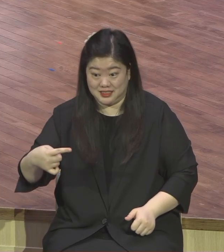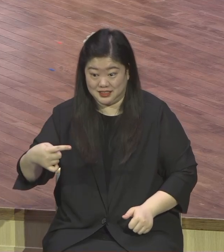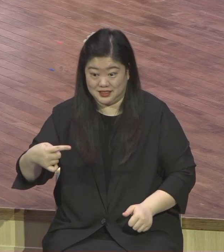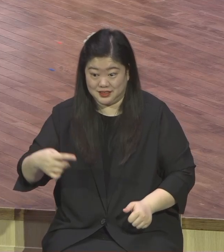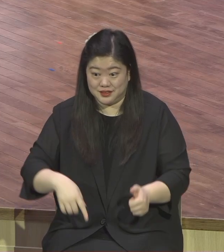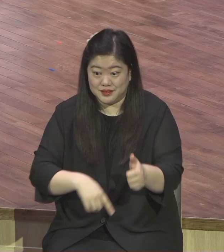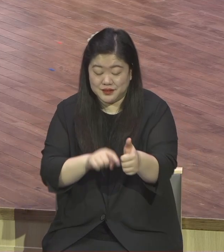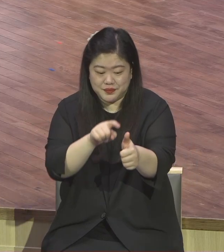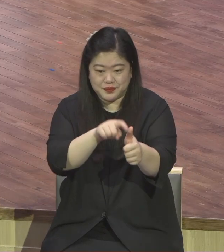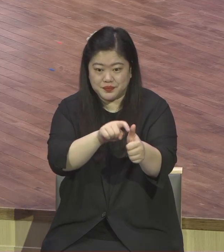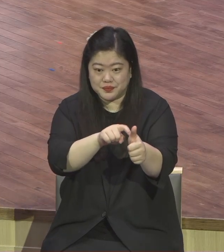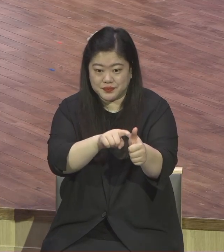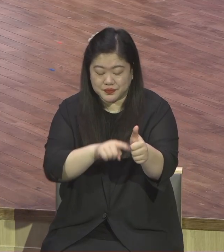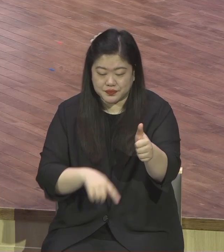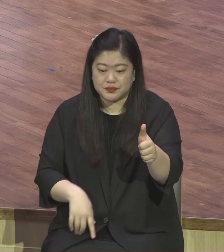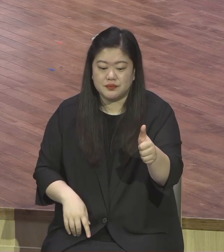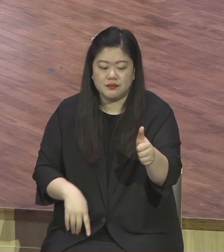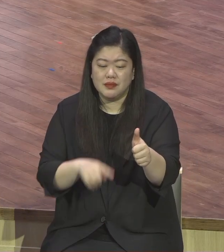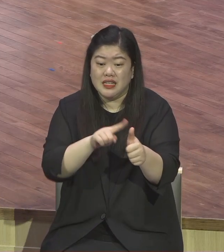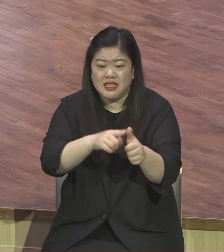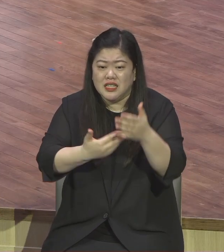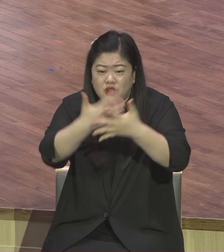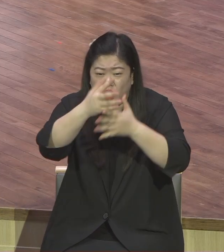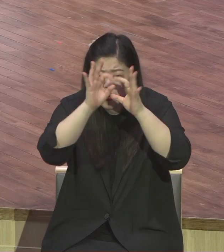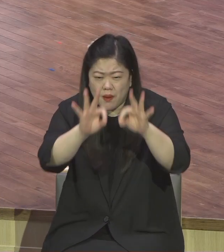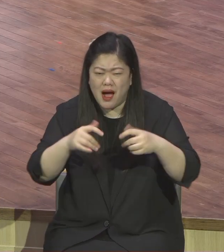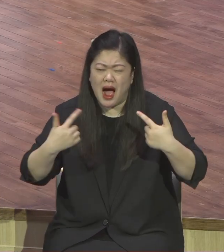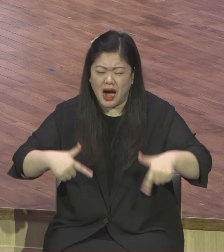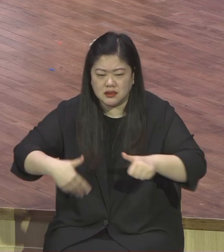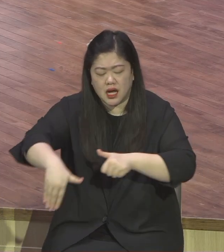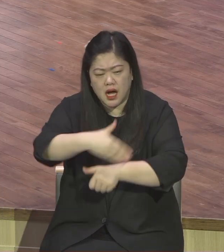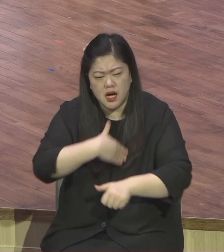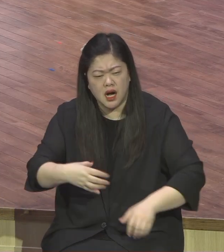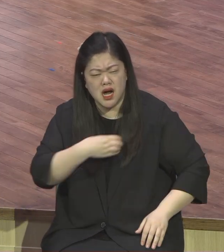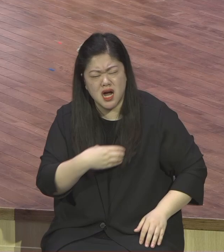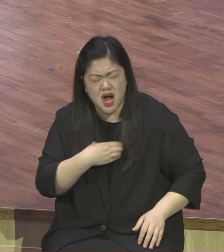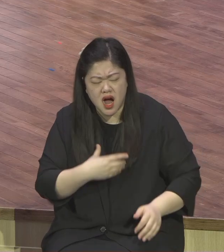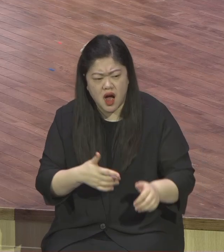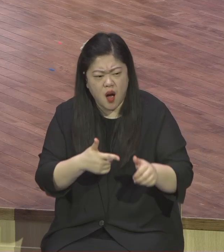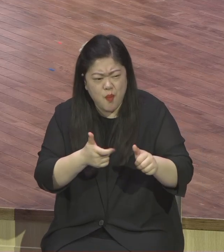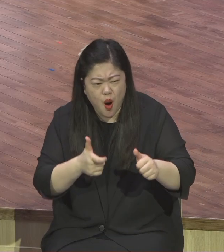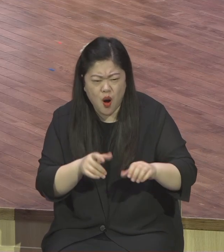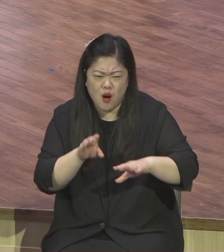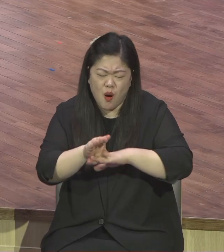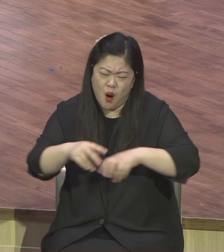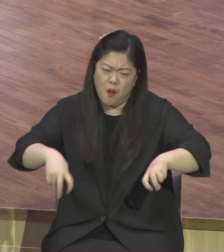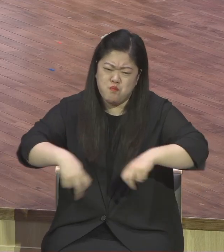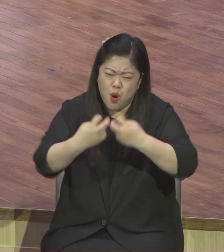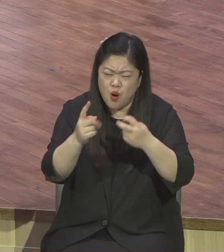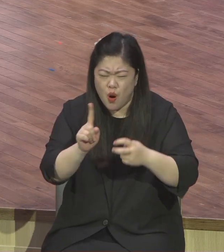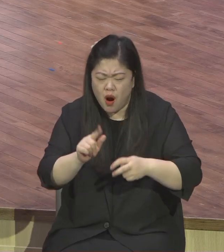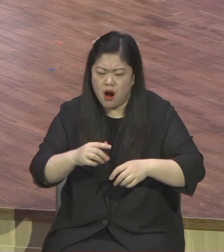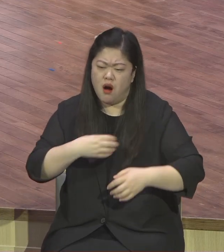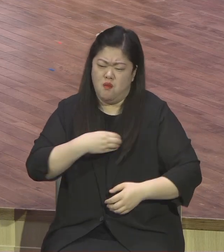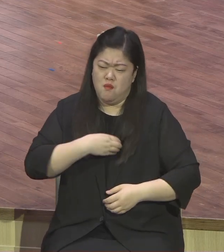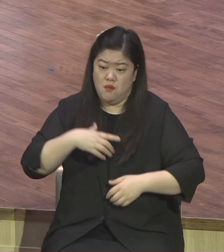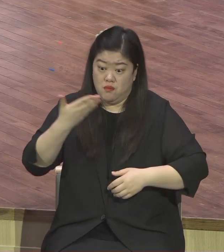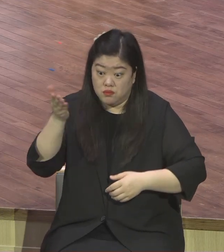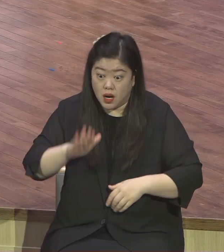온갖 죽음의 위기 속에서 주인공이 결국 살아남아가지고 악의 무리를 소탕하는 그런